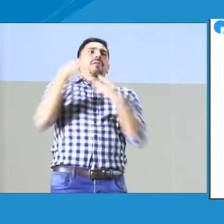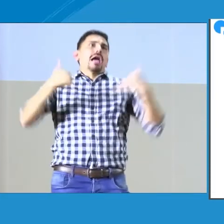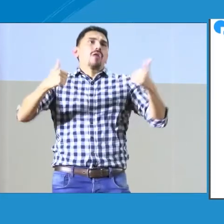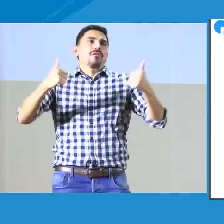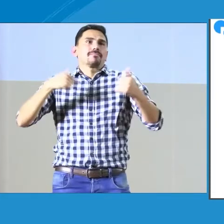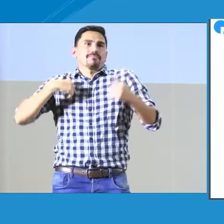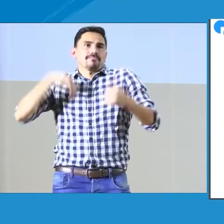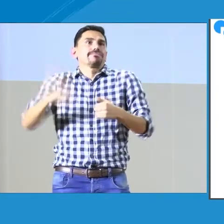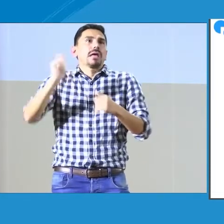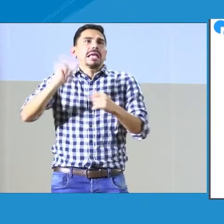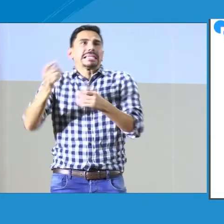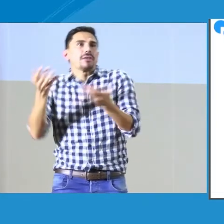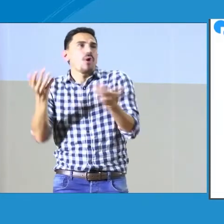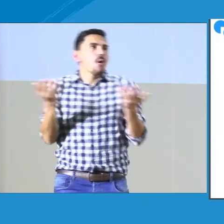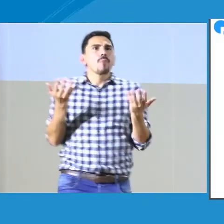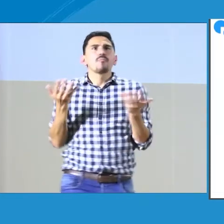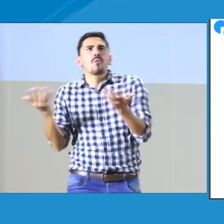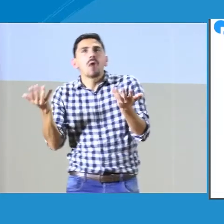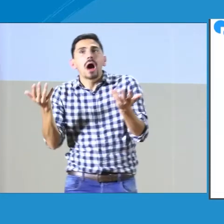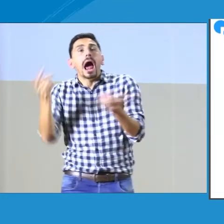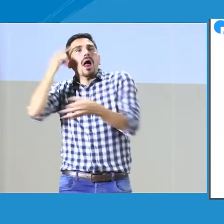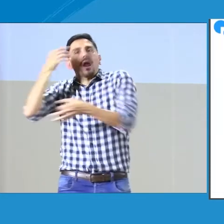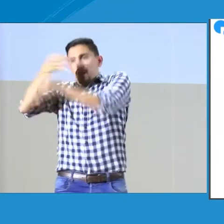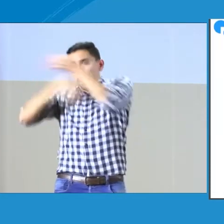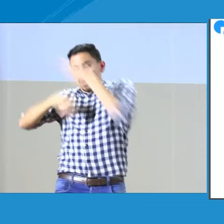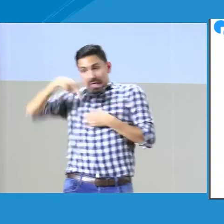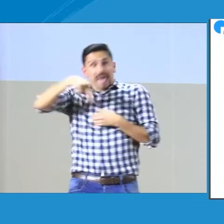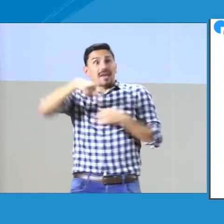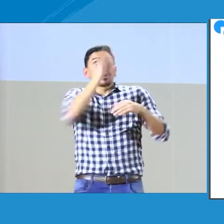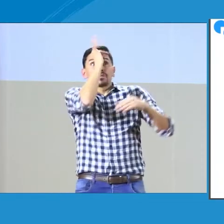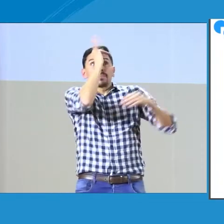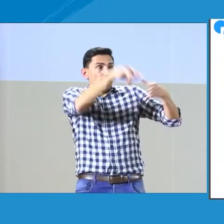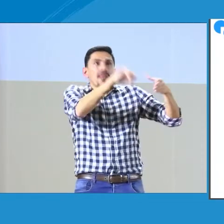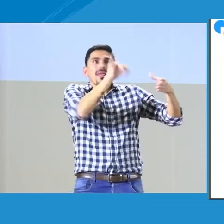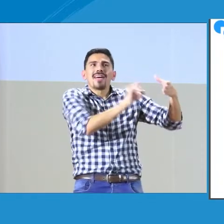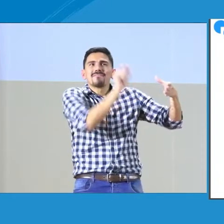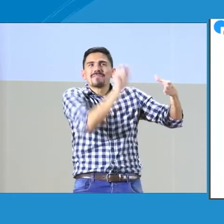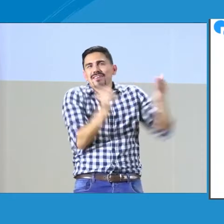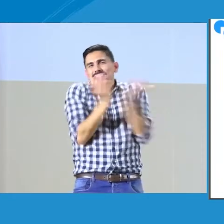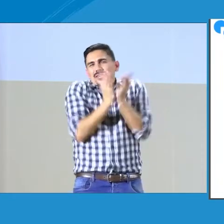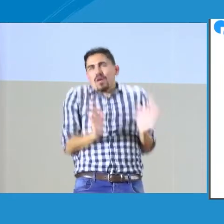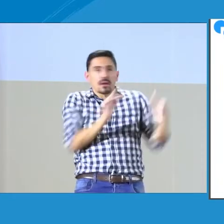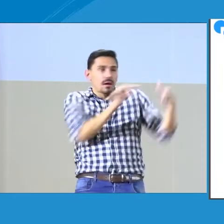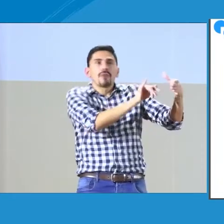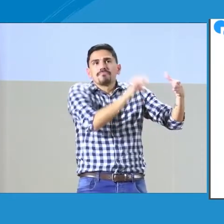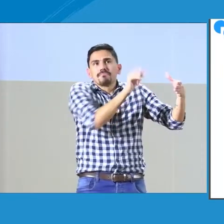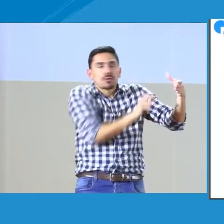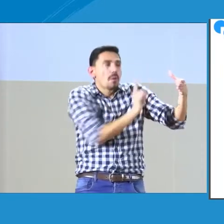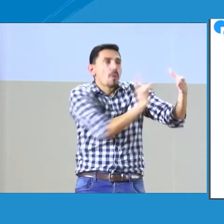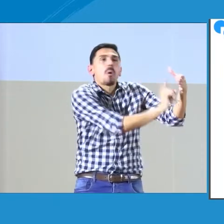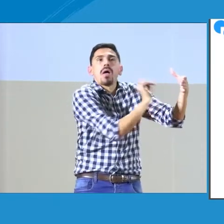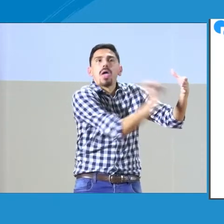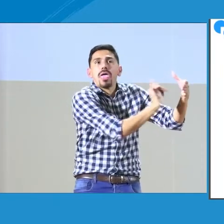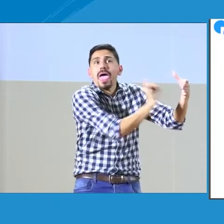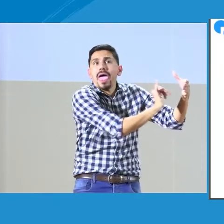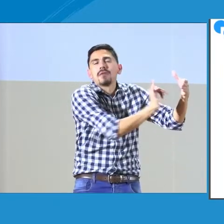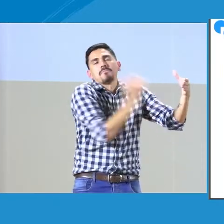afección de salud. Entonces, es imposible hacer presencial en una institución